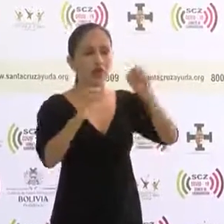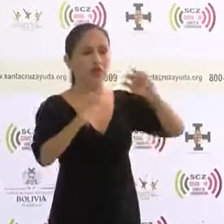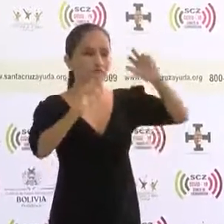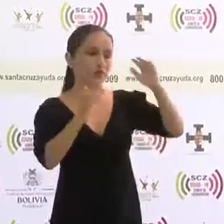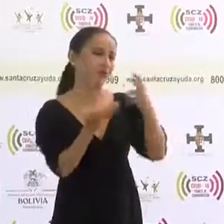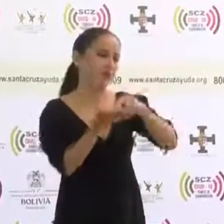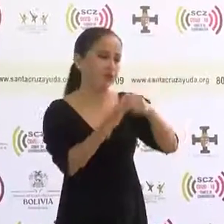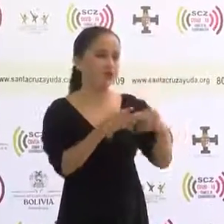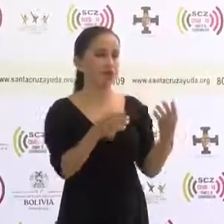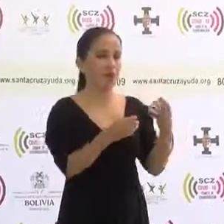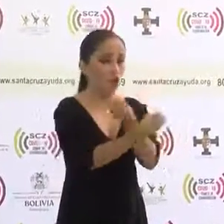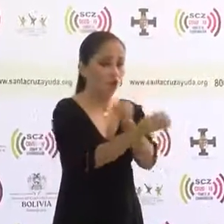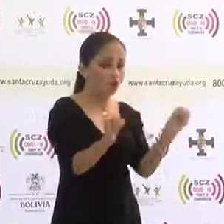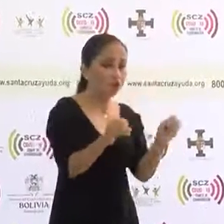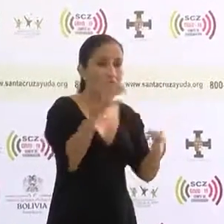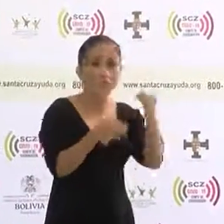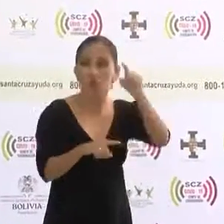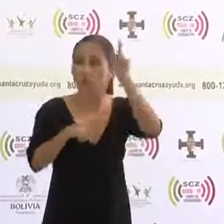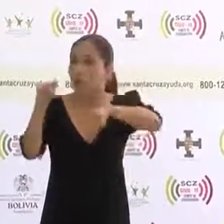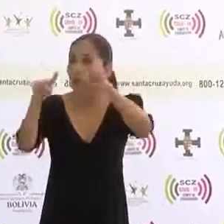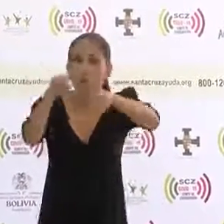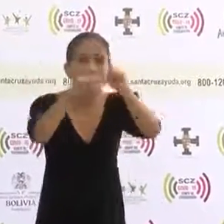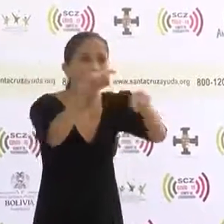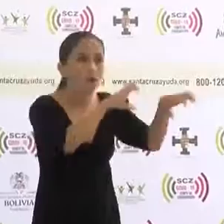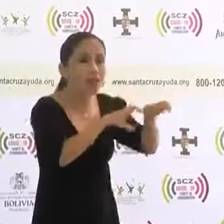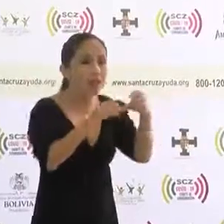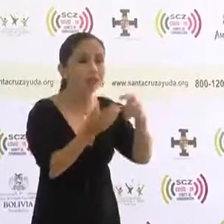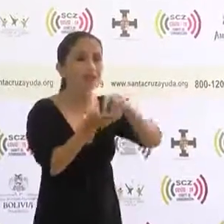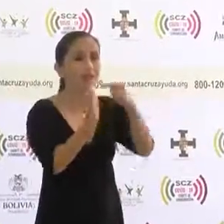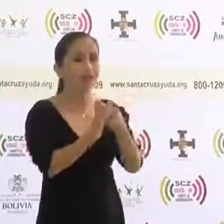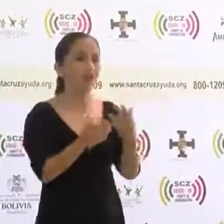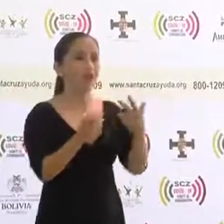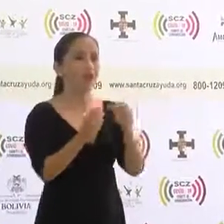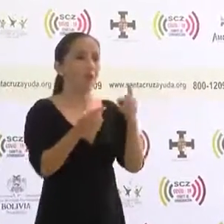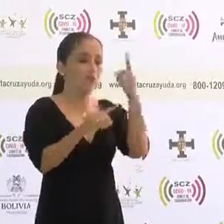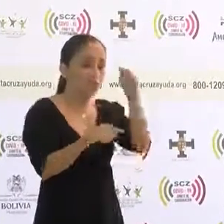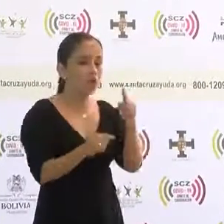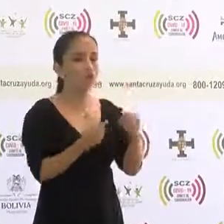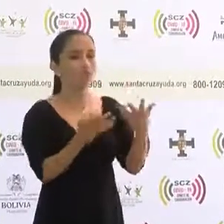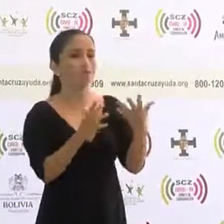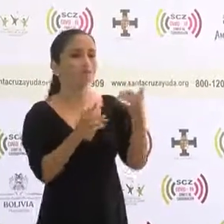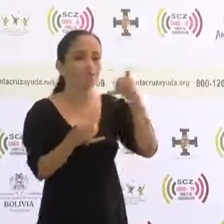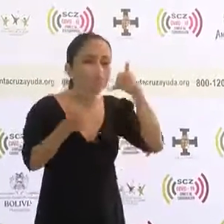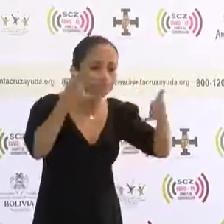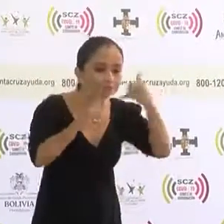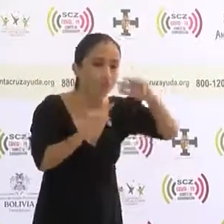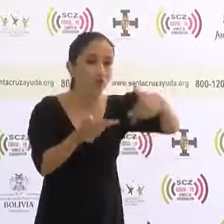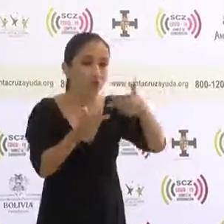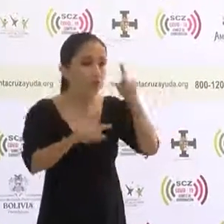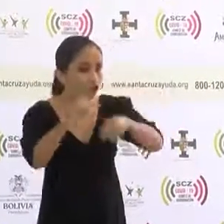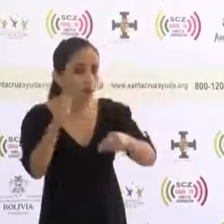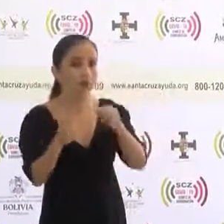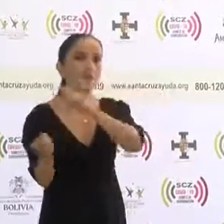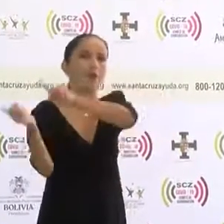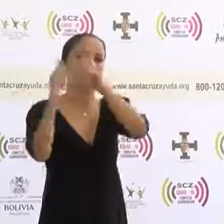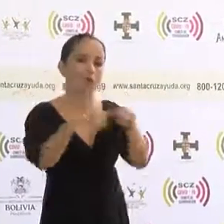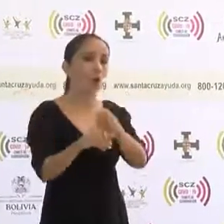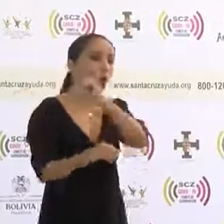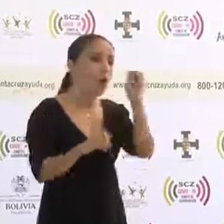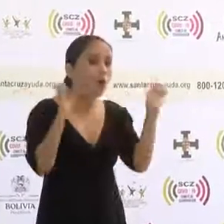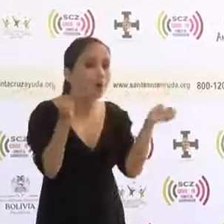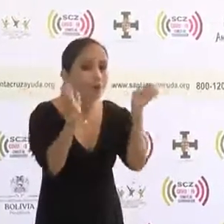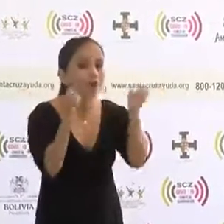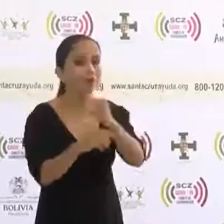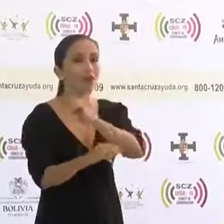presencial aquellas tareas que no puedan realizarse de forma telemática, incluidos los trabajos de organización de la